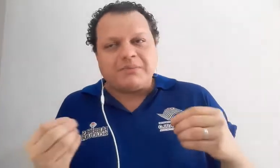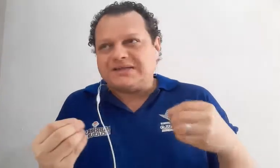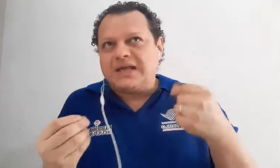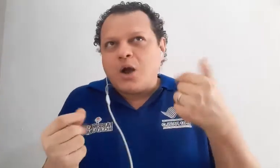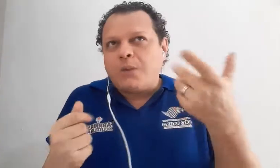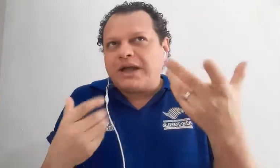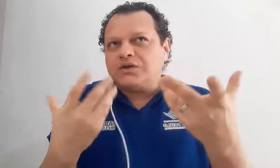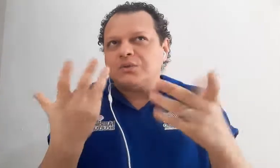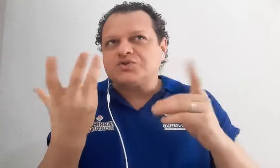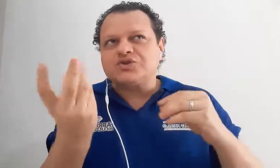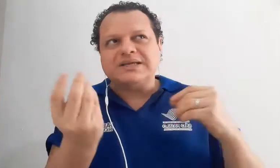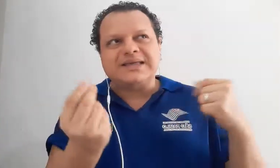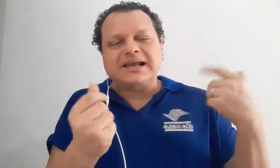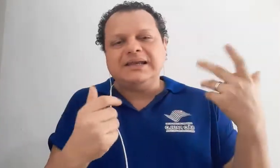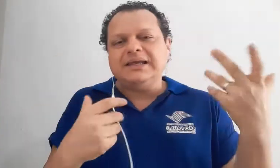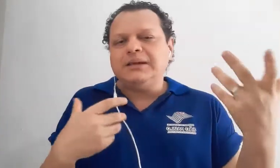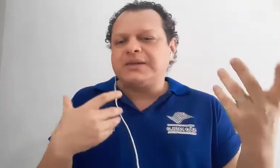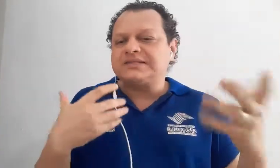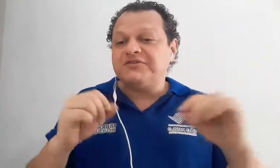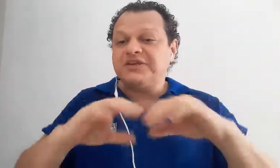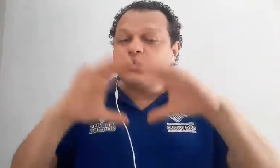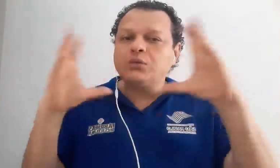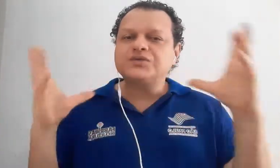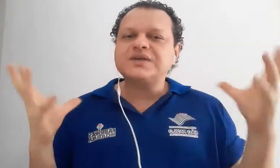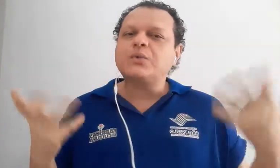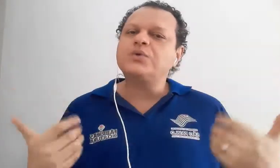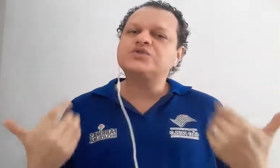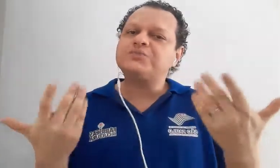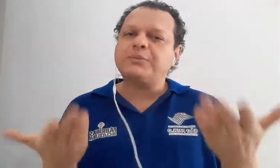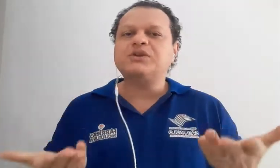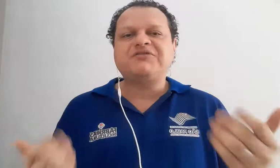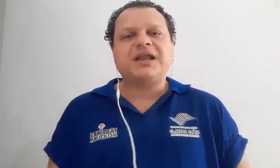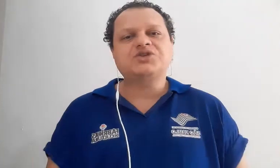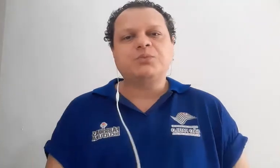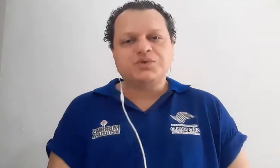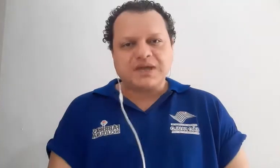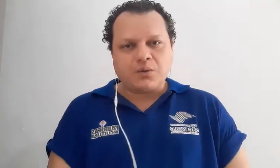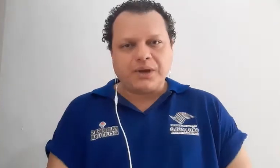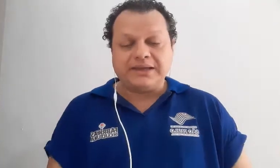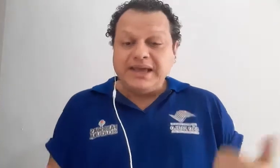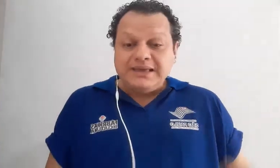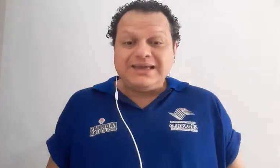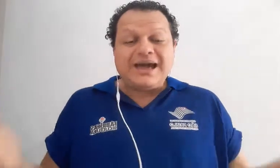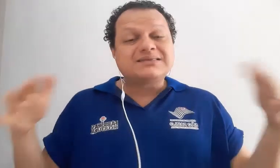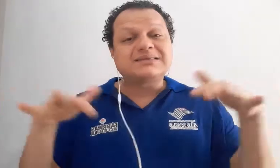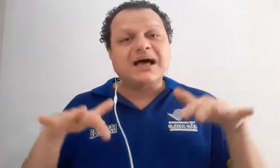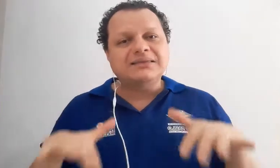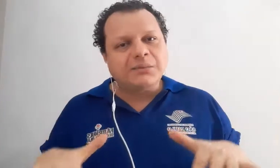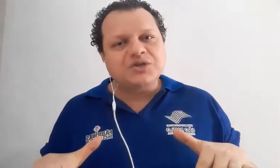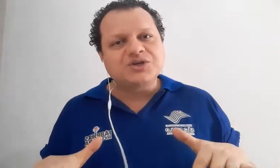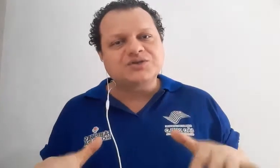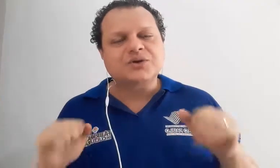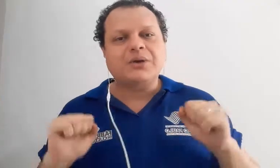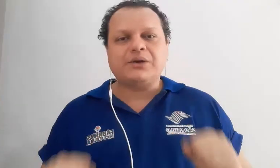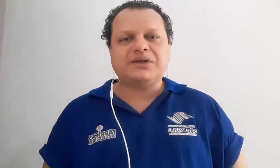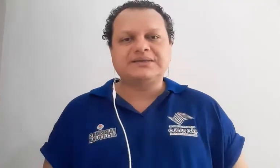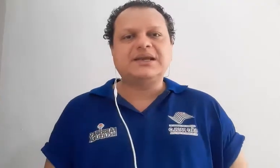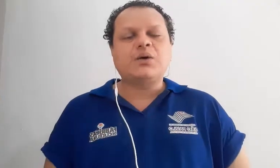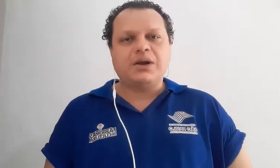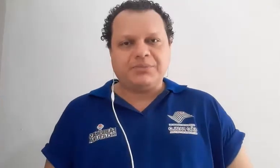mas como é que nós vamos utilizar a Libras, enfim, outros recursos para poder falar de música com ele? E é exatamente isso que eu quero trazer agora para